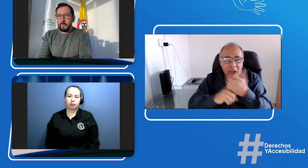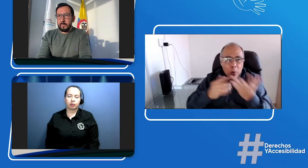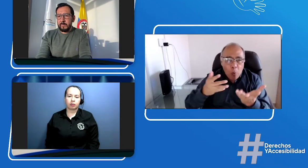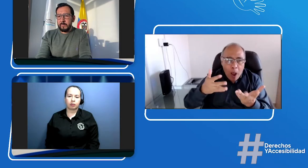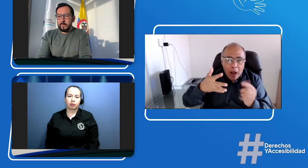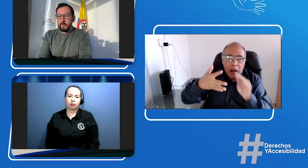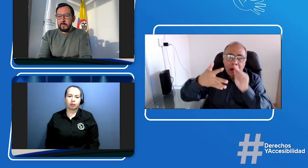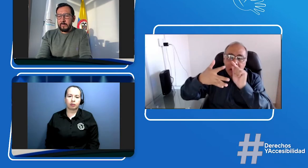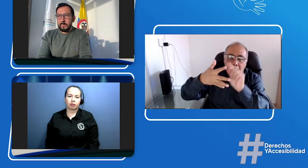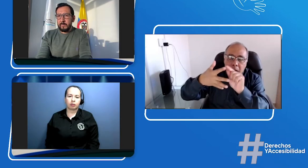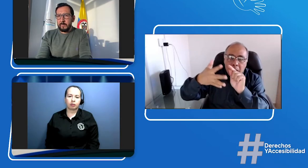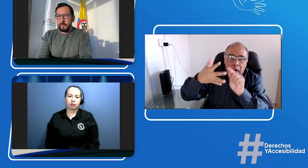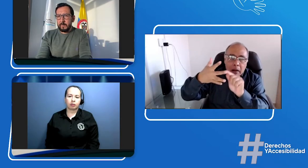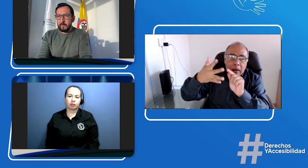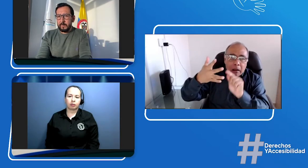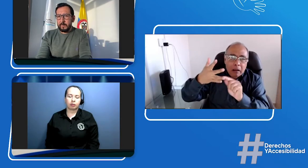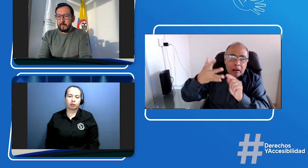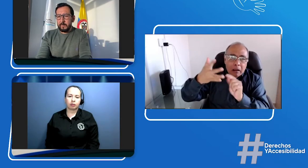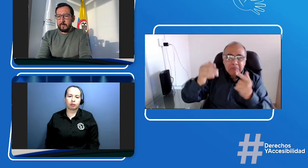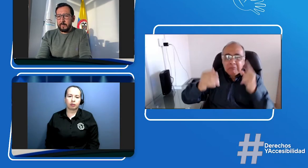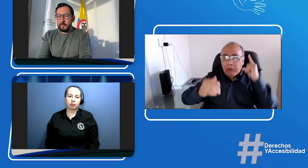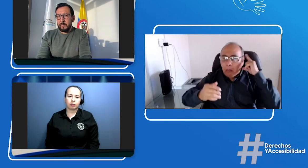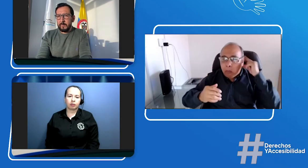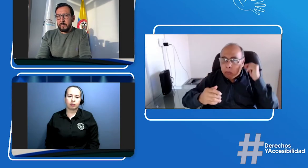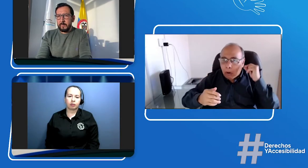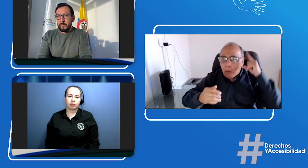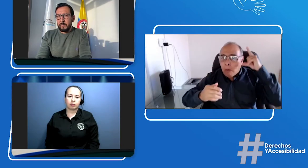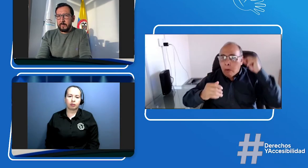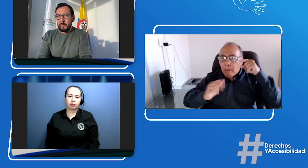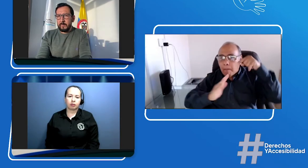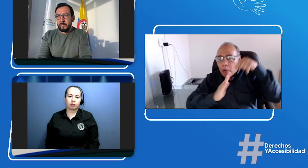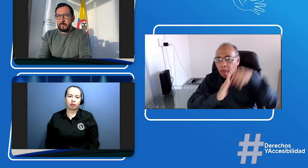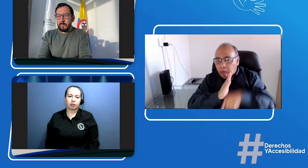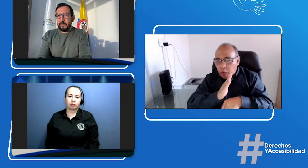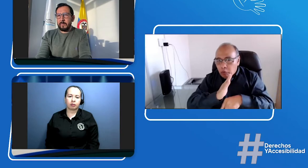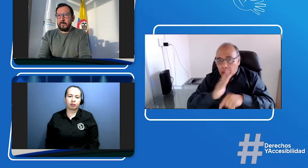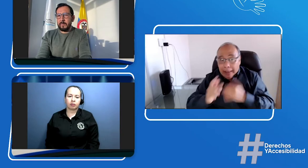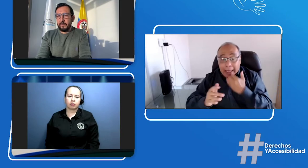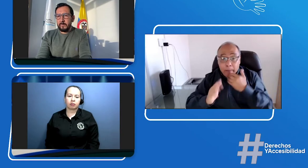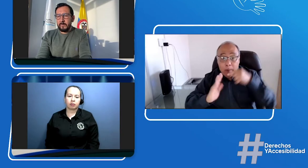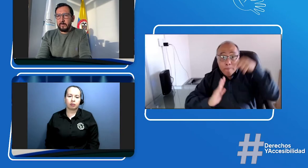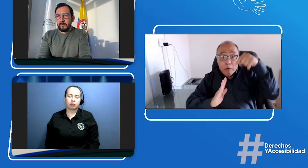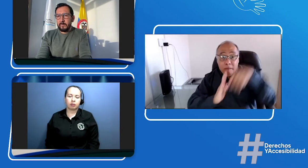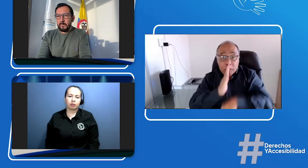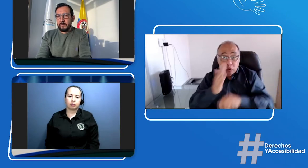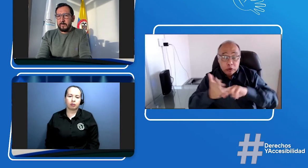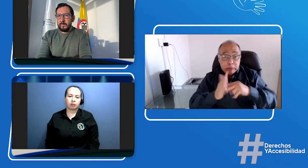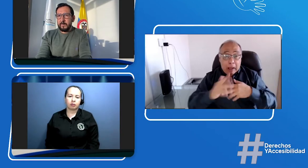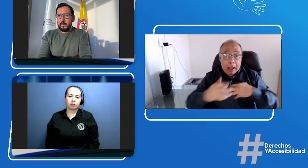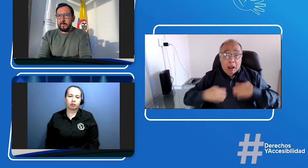es? es para encontrar ese nivel de pérdida auditiva por ejemplo